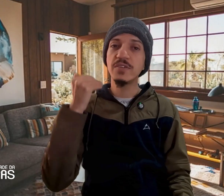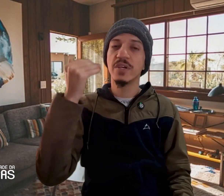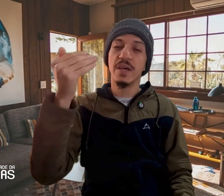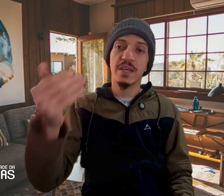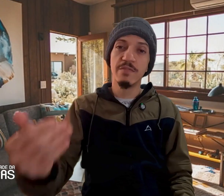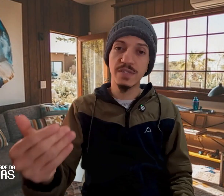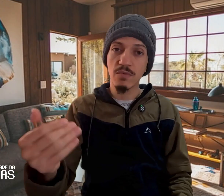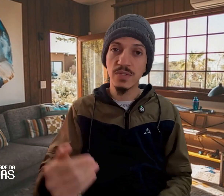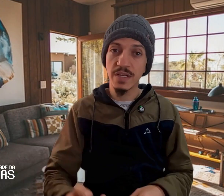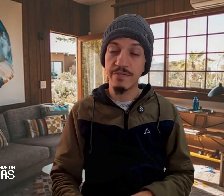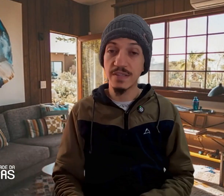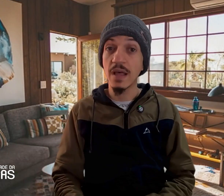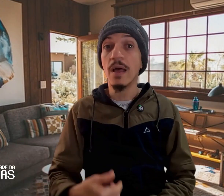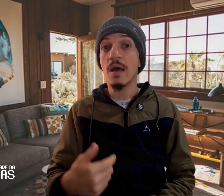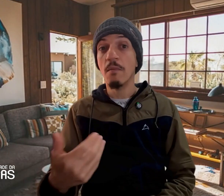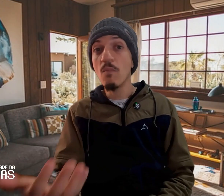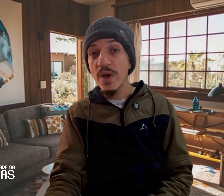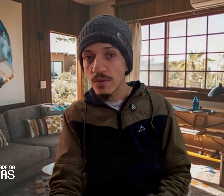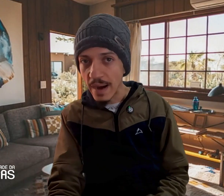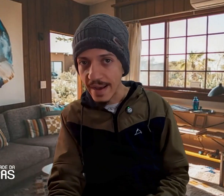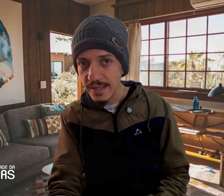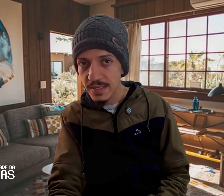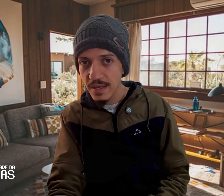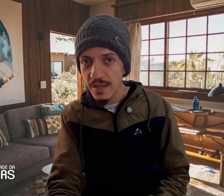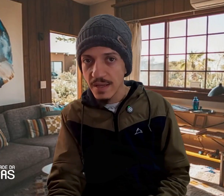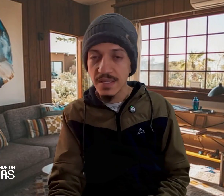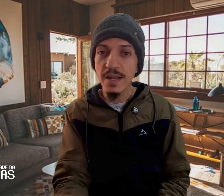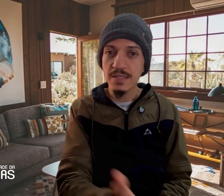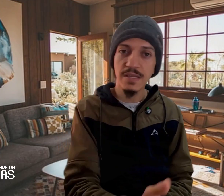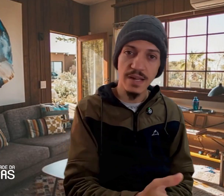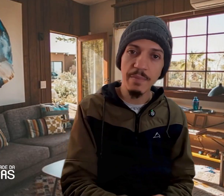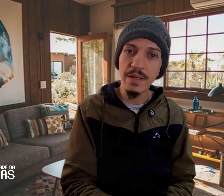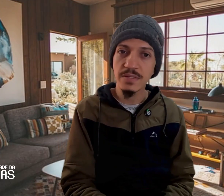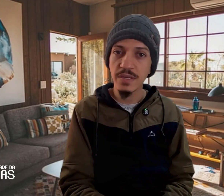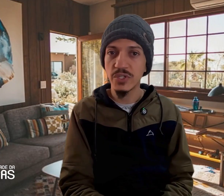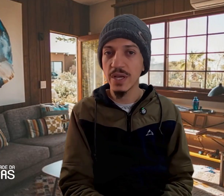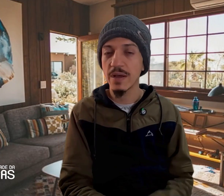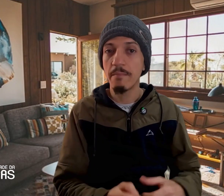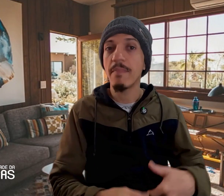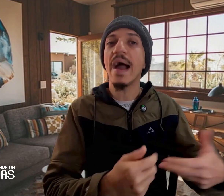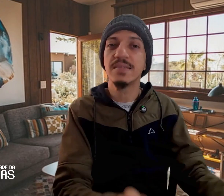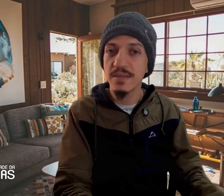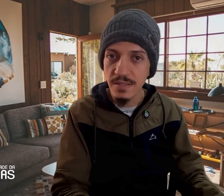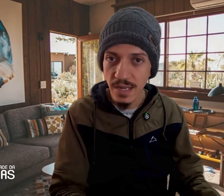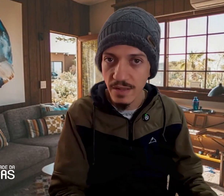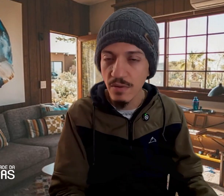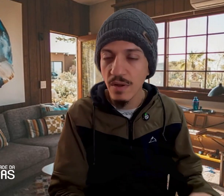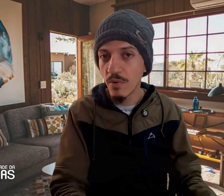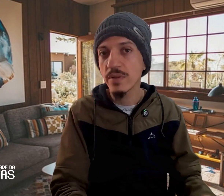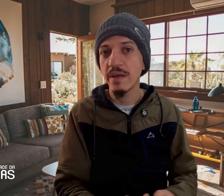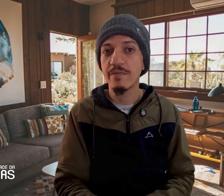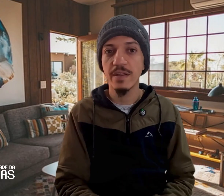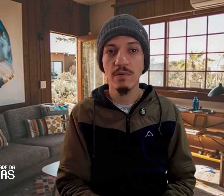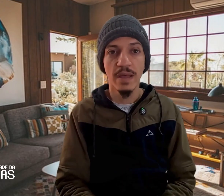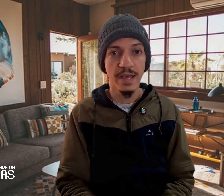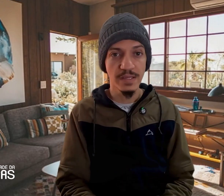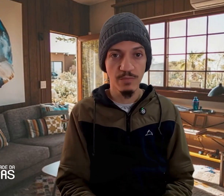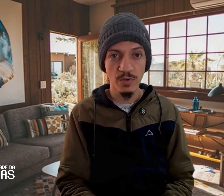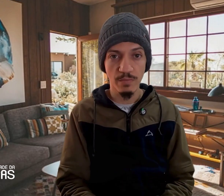que você consiga fazer muito mais sem necessariamente se sentir mais cansado por ter feito esse muito mais.